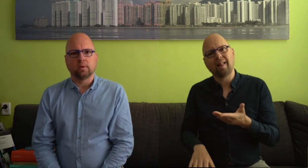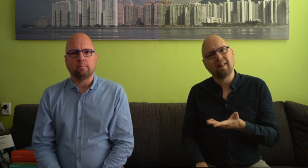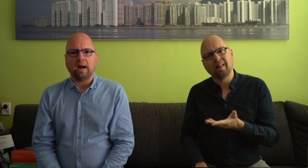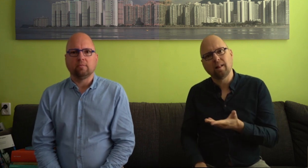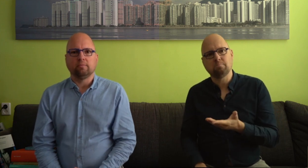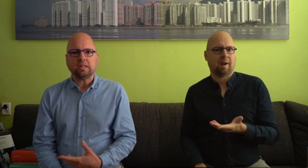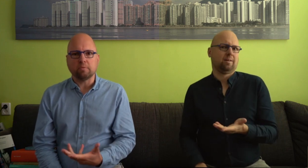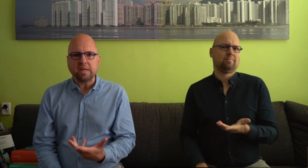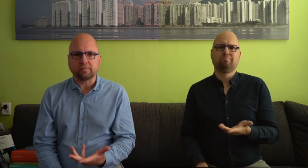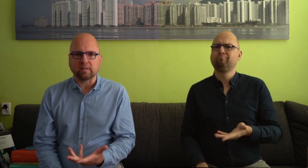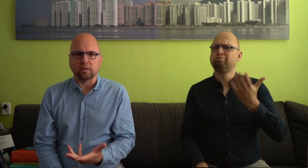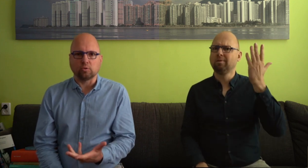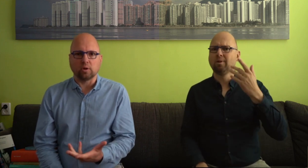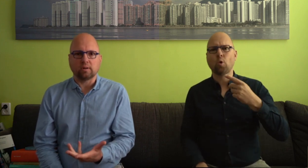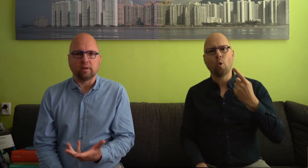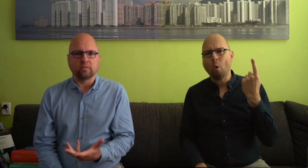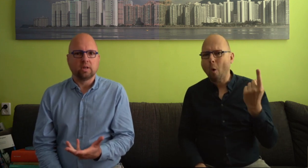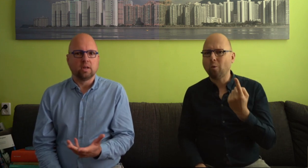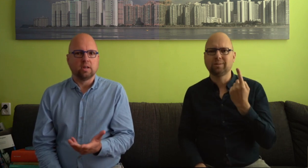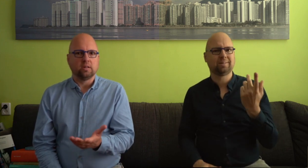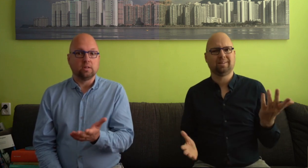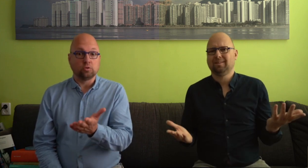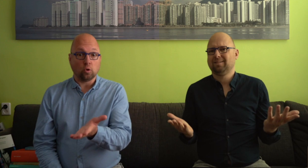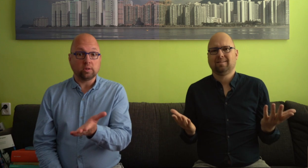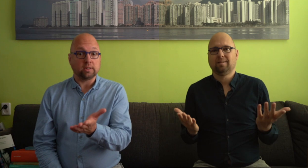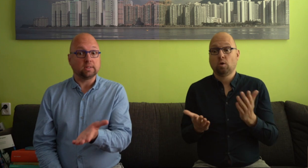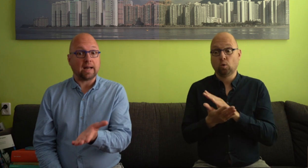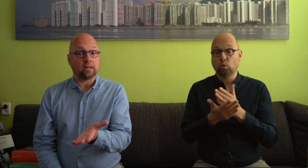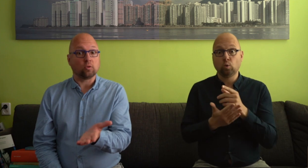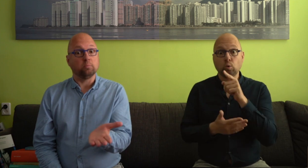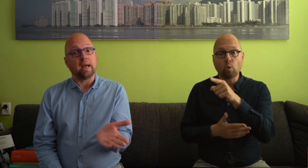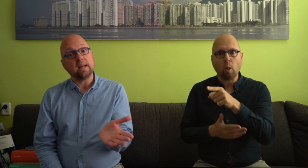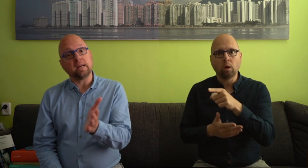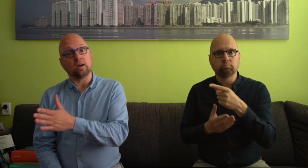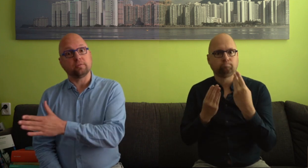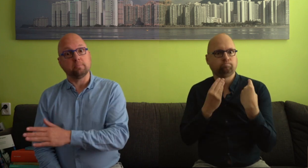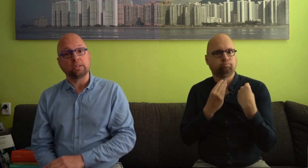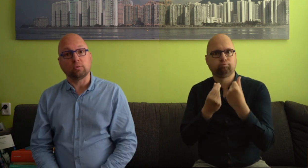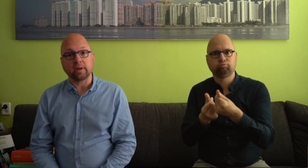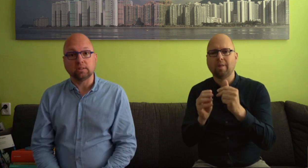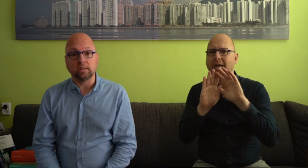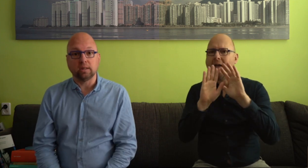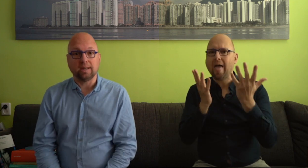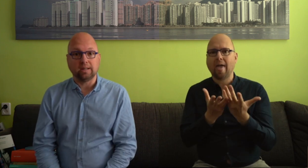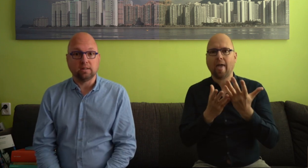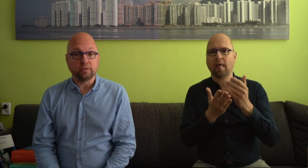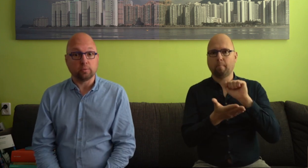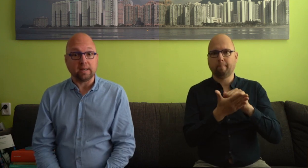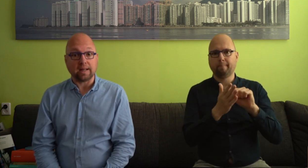Maar wat een misvatting natuurlijk, want die tolk is in staat om die hele inhoud van die persconferentie in die visuele